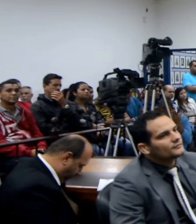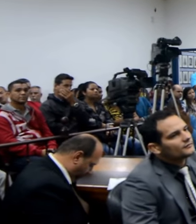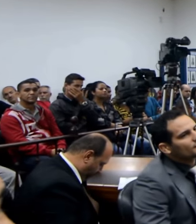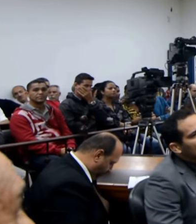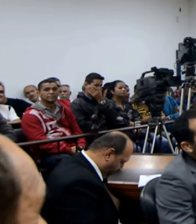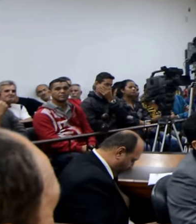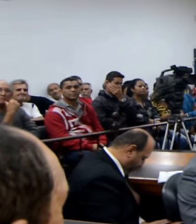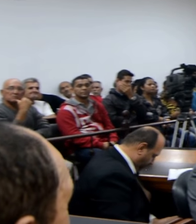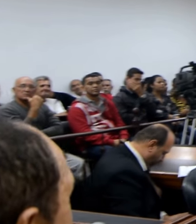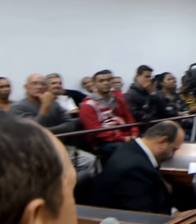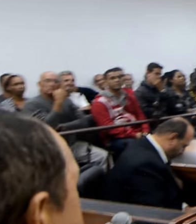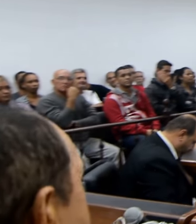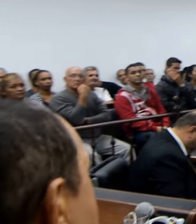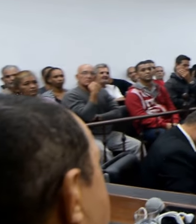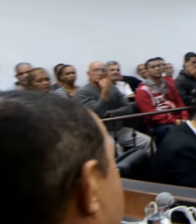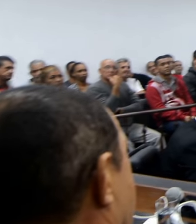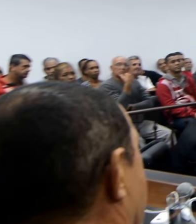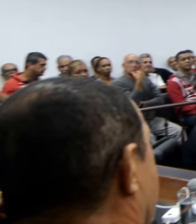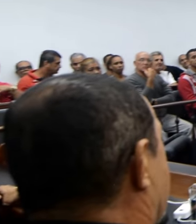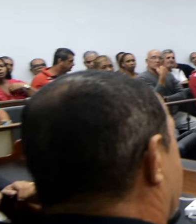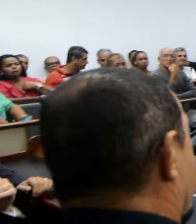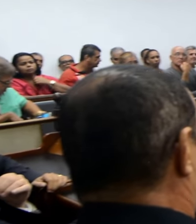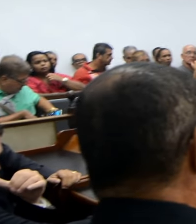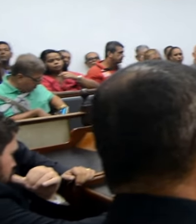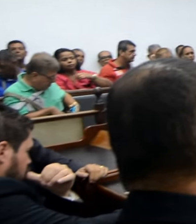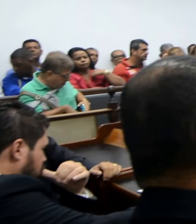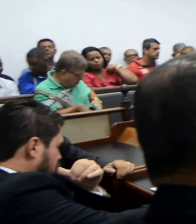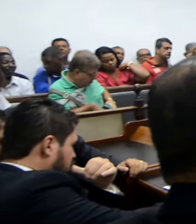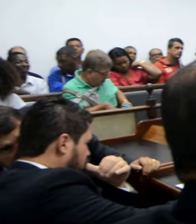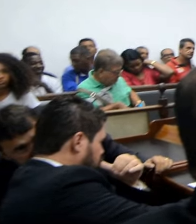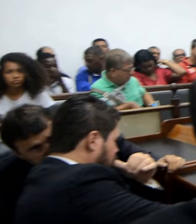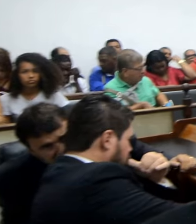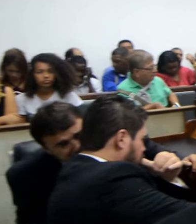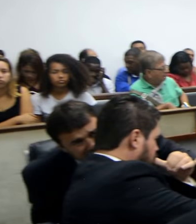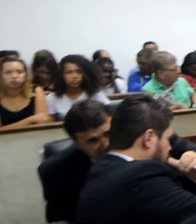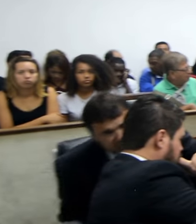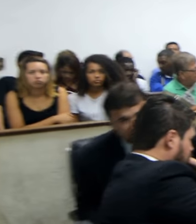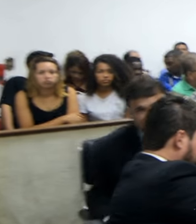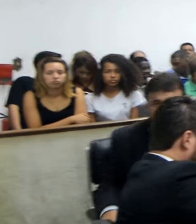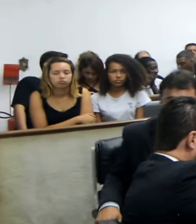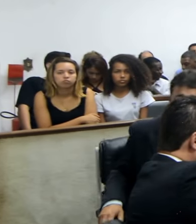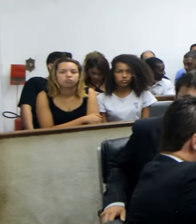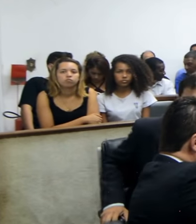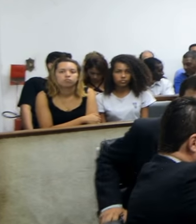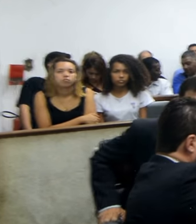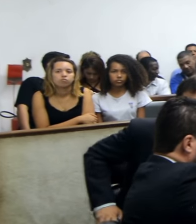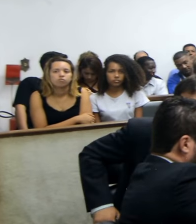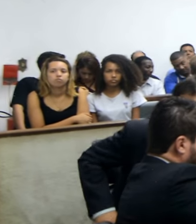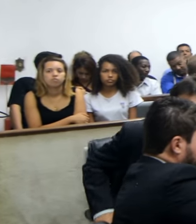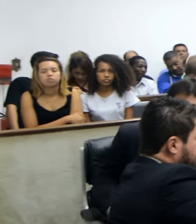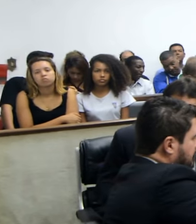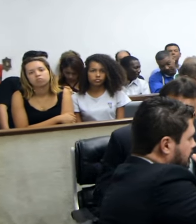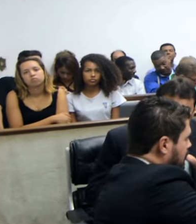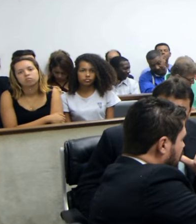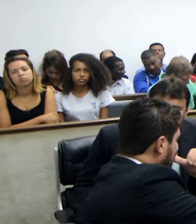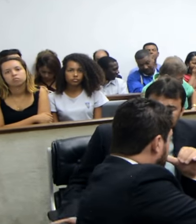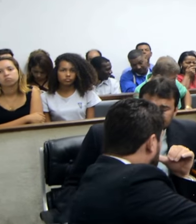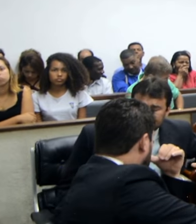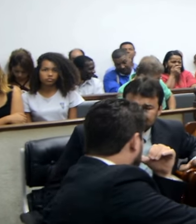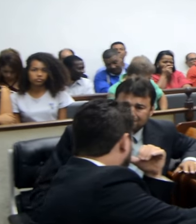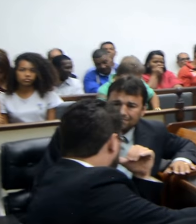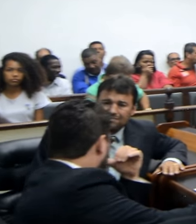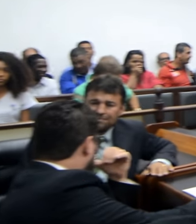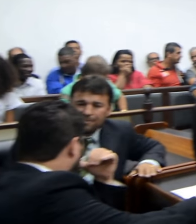derrubado com os novos colegas, que a gente derruba esse veto e que mais à frente também o nosso prefeito Perino possa